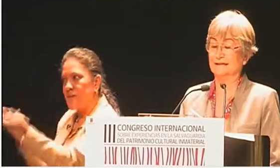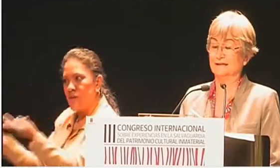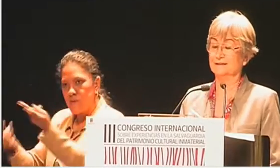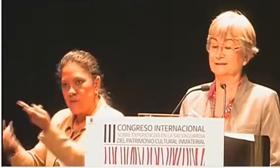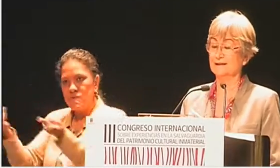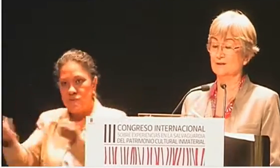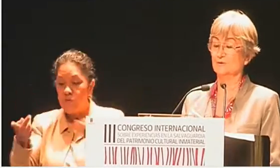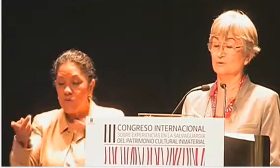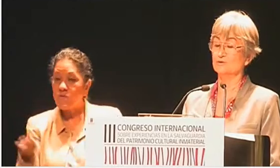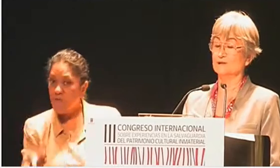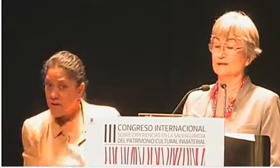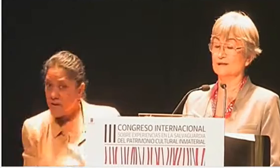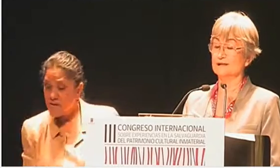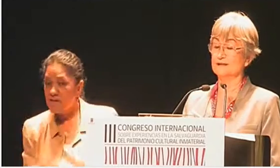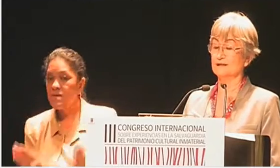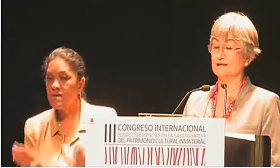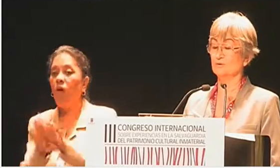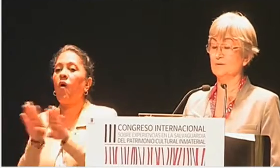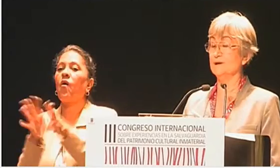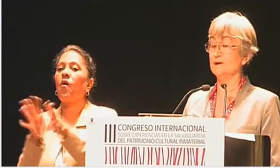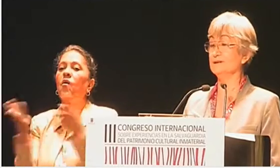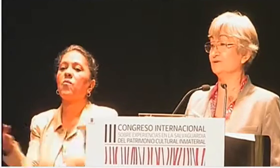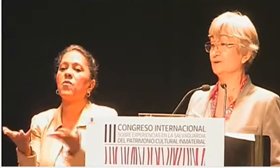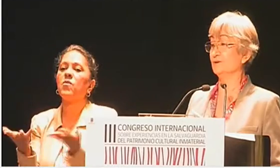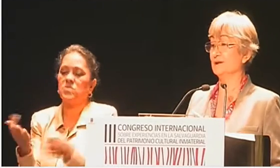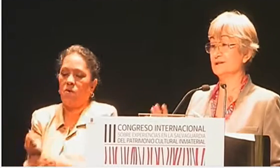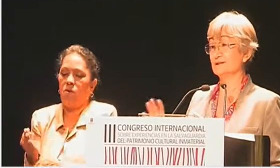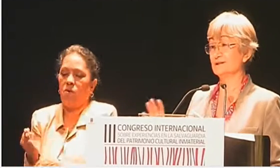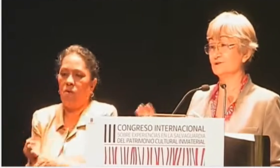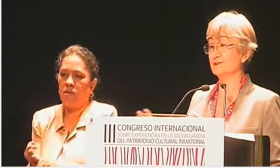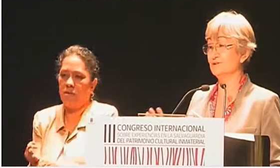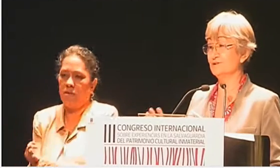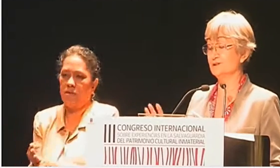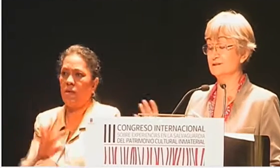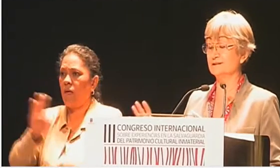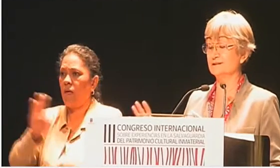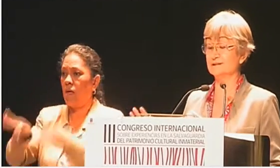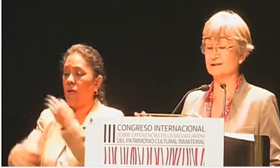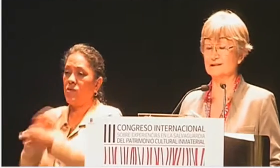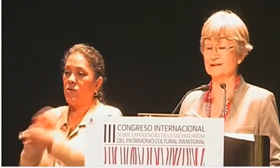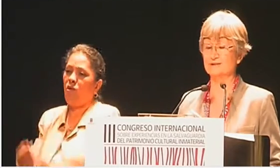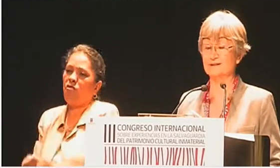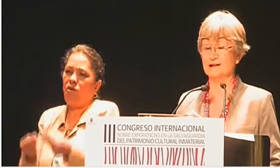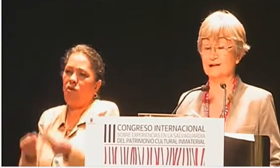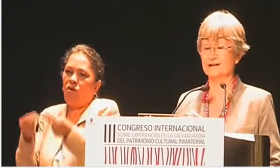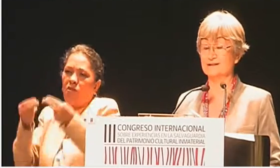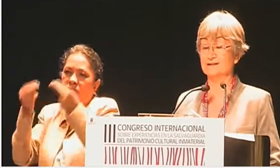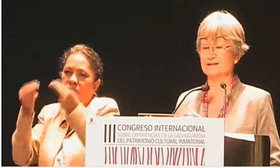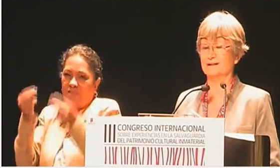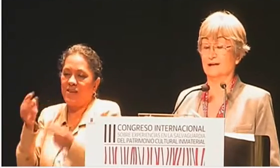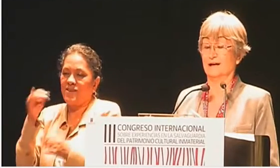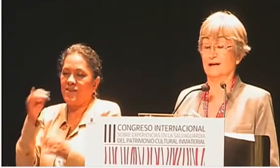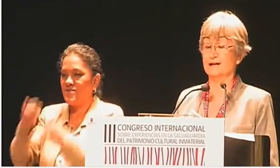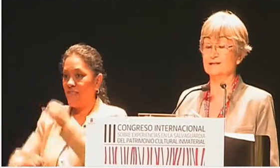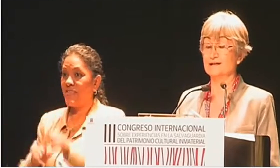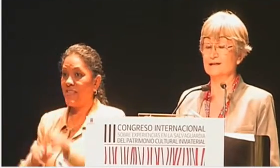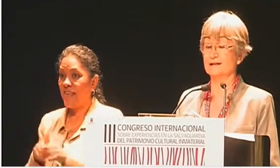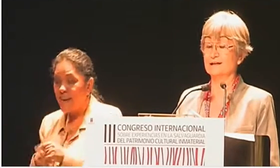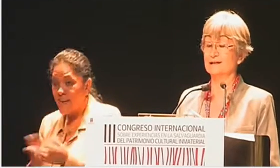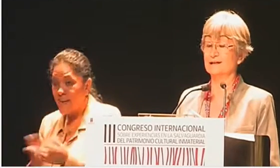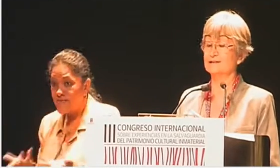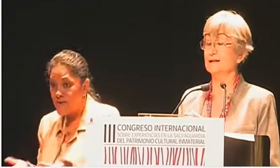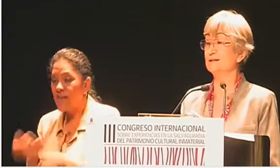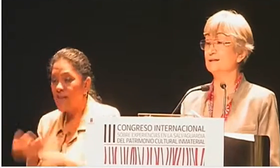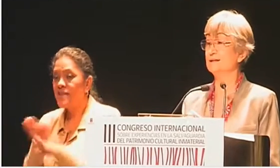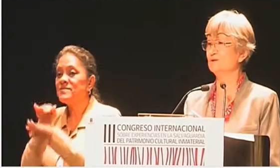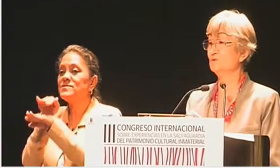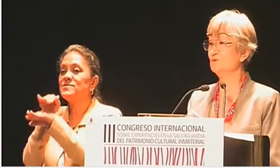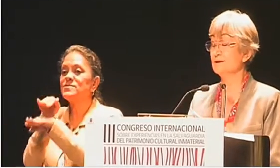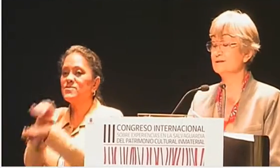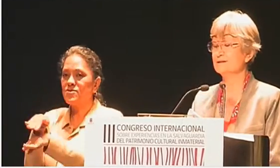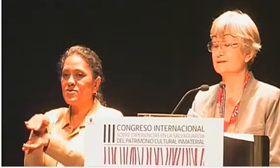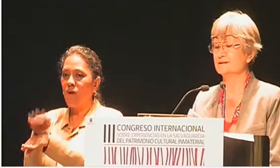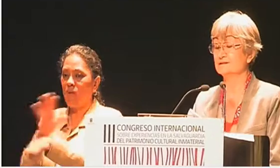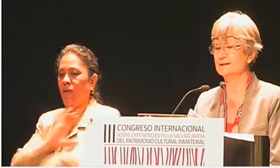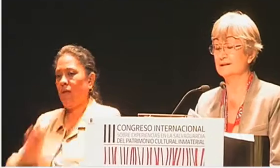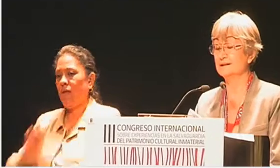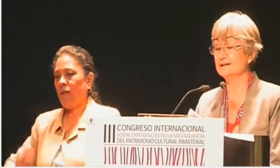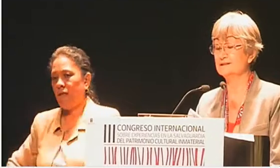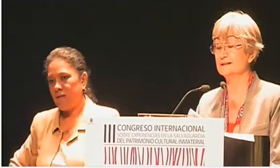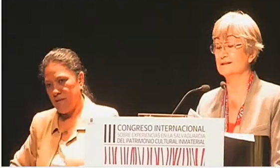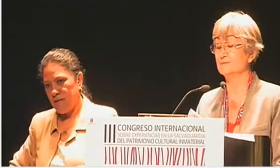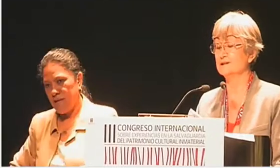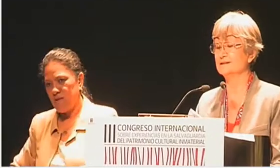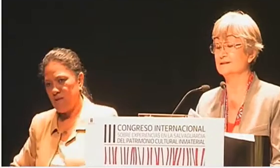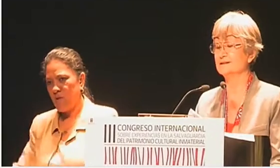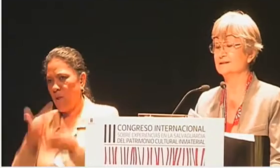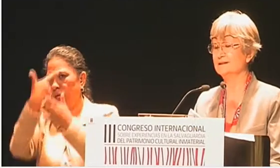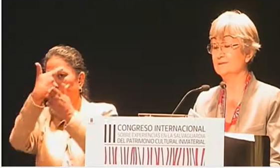Tal y como se realizan actualmente todas las negociaciones internacionales acerca de las candidaturas de